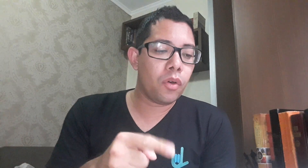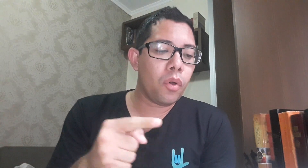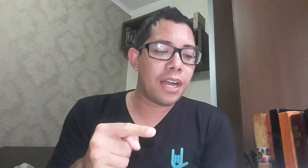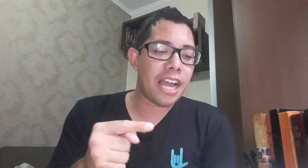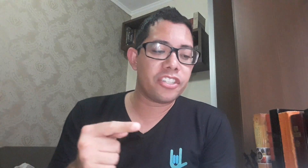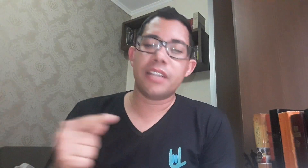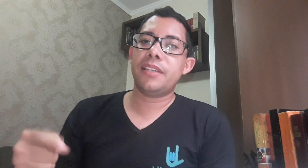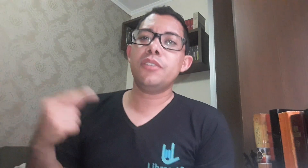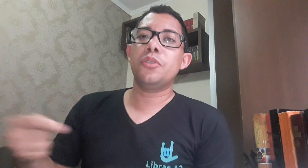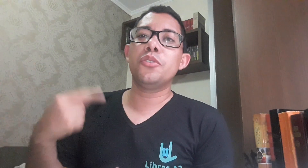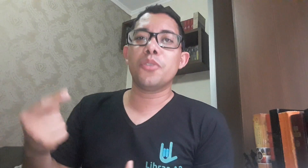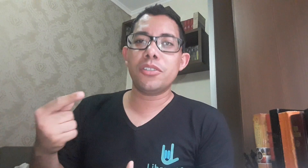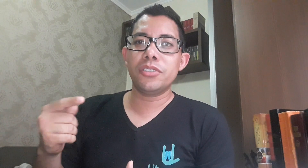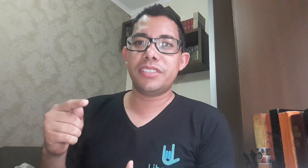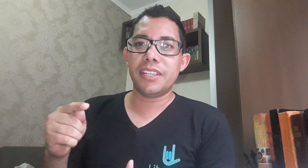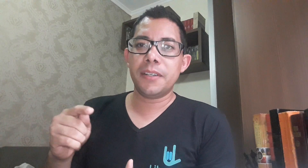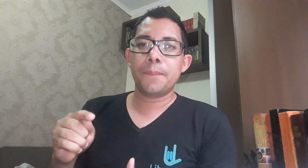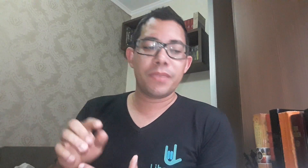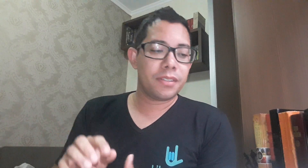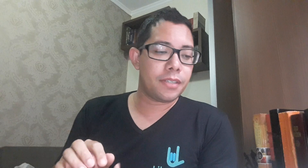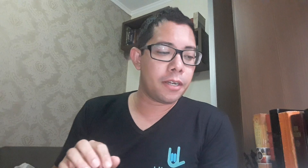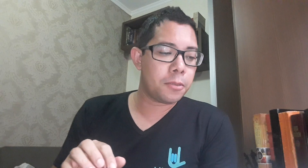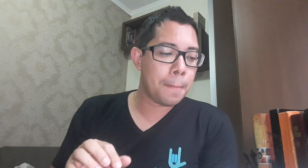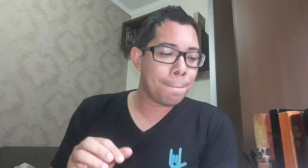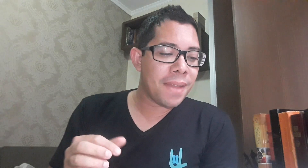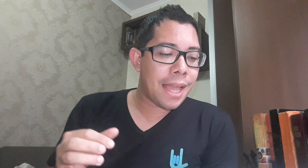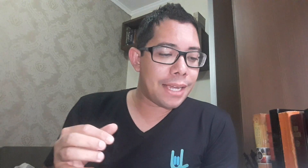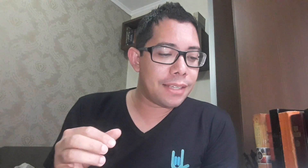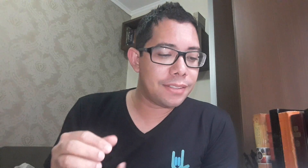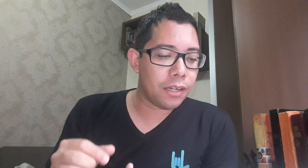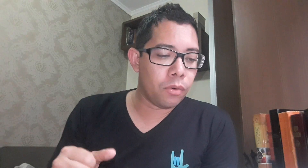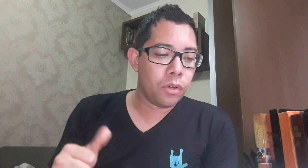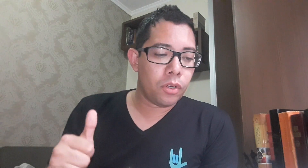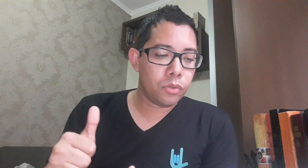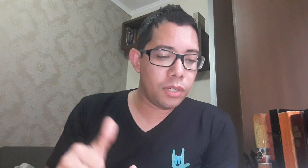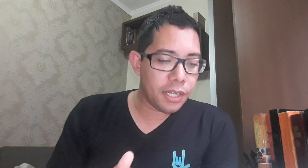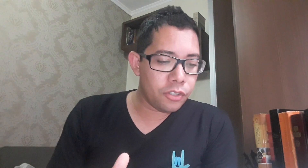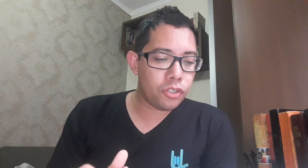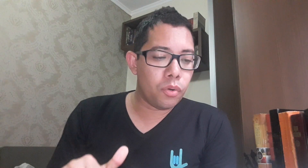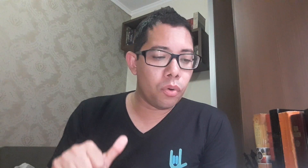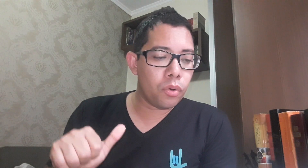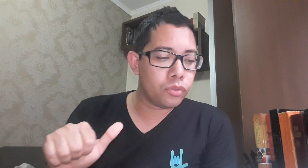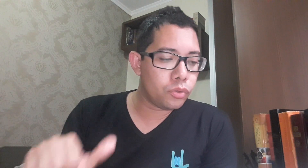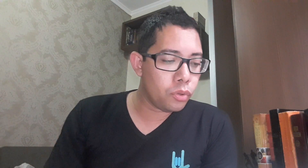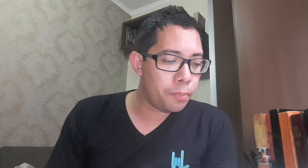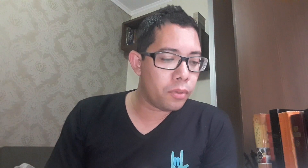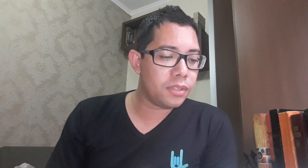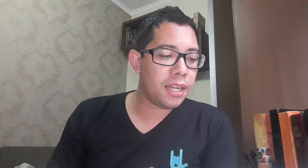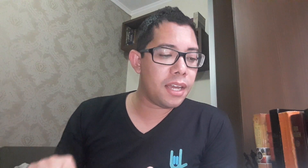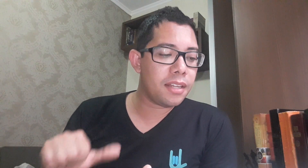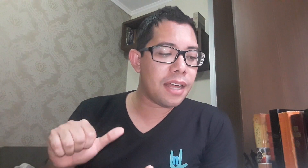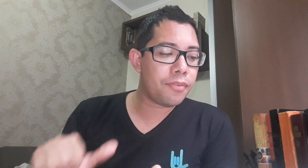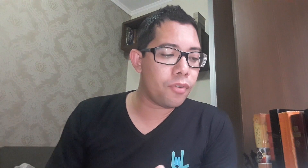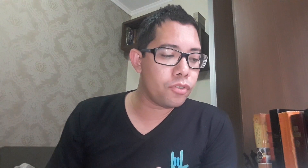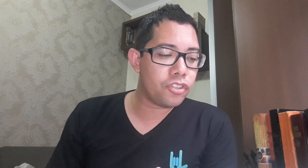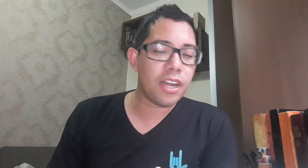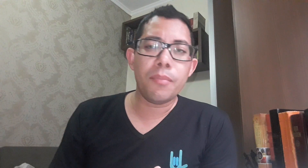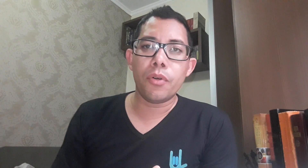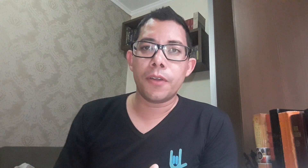colocar já dentro do nosso ser, certo? A questão do grande gozo, do poder e da fonte de amor.